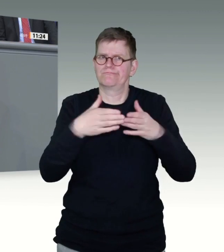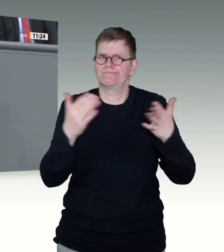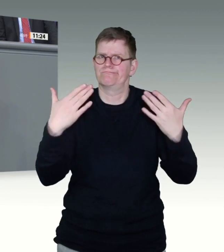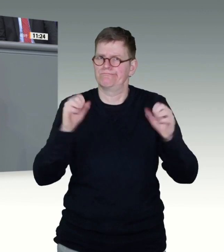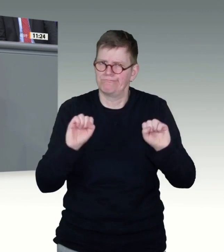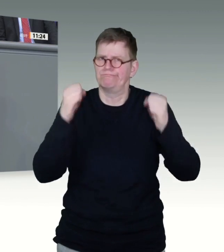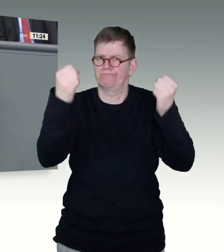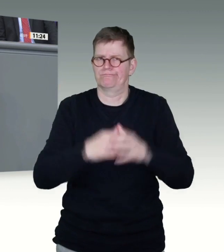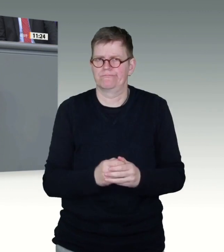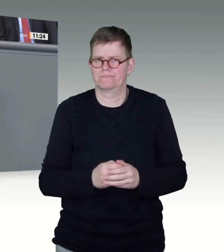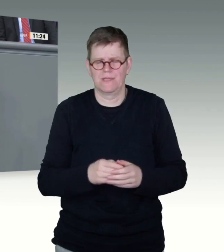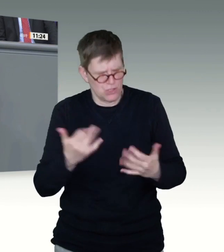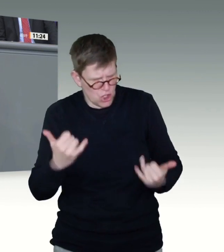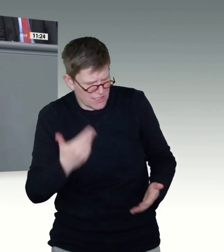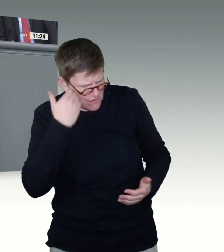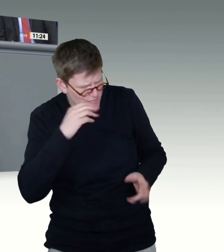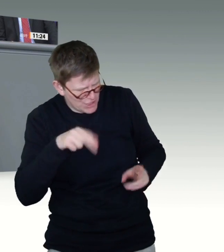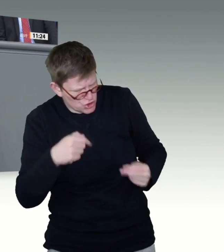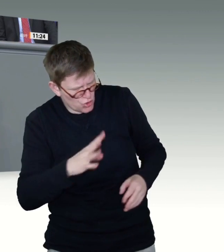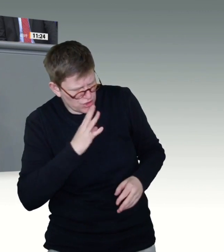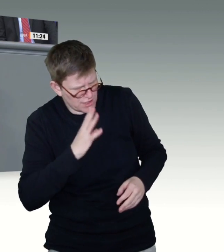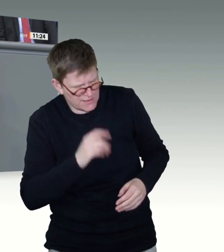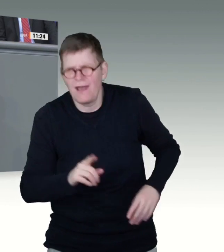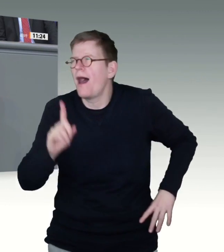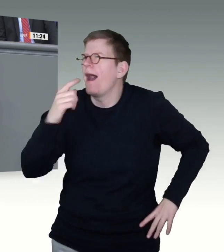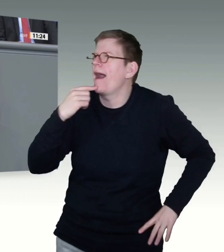Rede. Jetzt versuche ich nur meine Rede. Ich verliere den Faden hier vollständig.